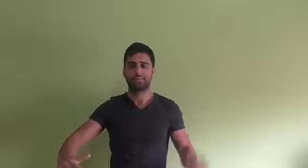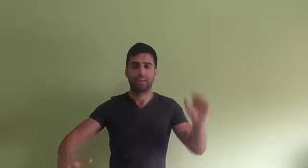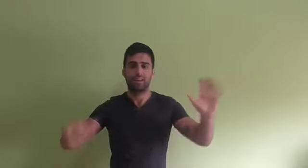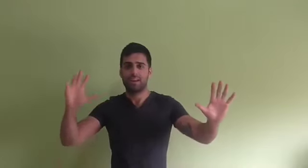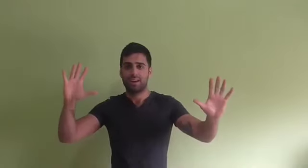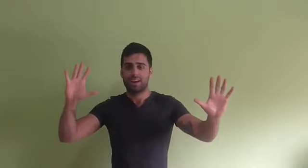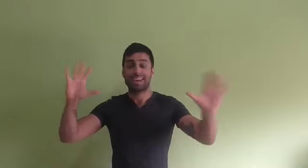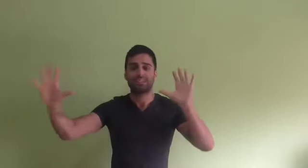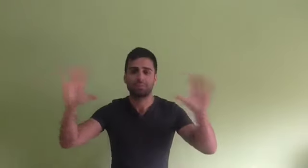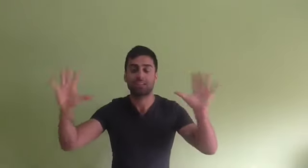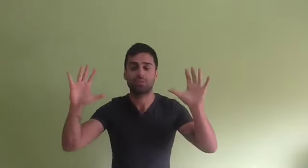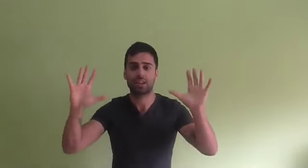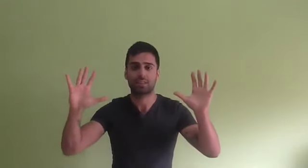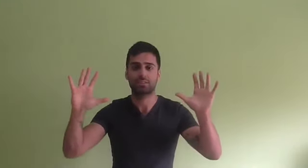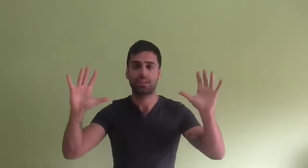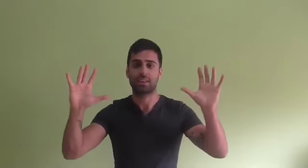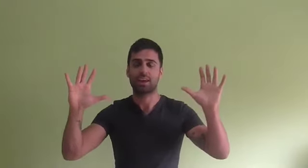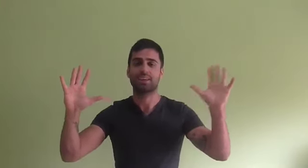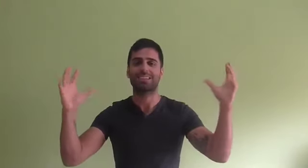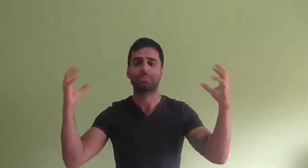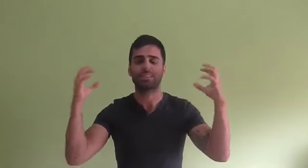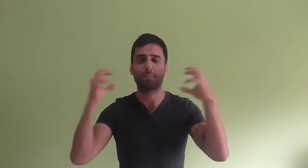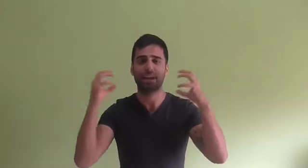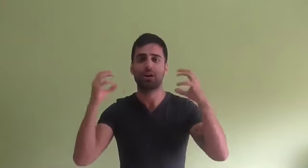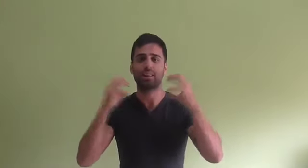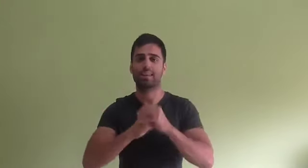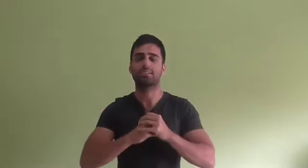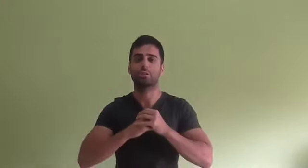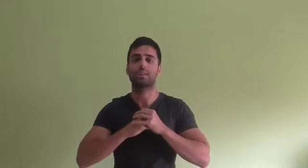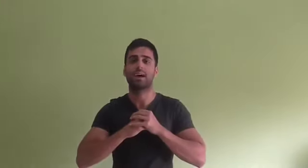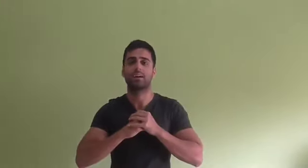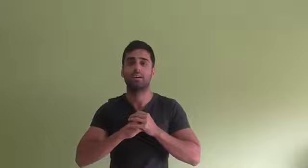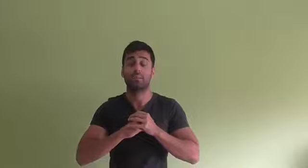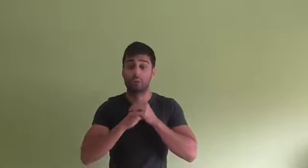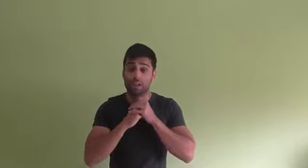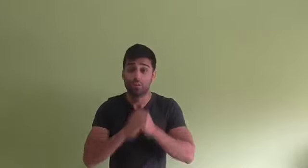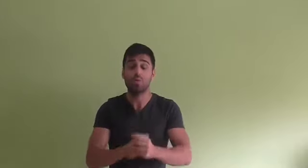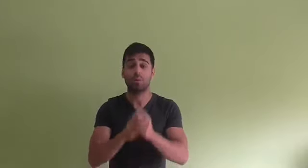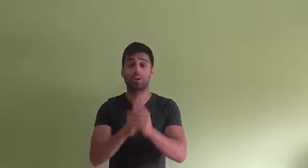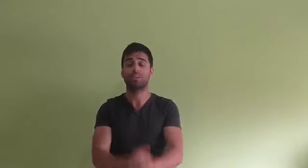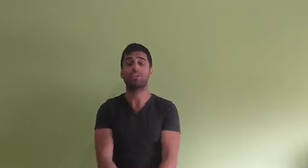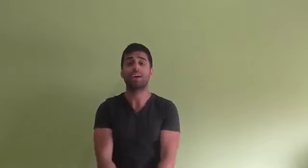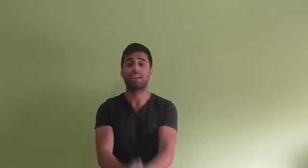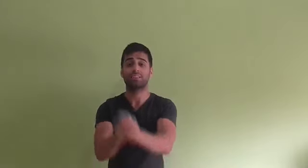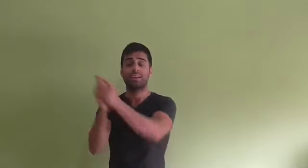¿Vale? Y acepta esa contradicción de ideas. Acepta esa paradoja de ideas en tu vida. Porque tú, amigo mío, eres